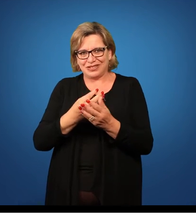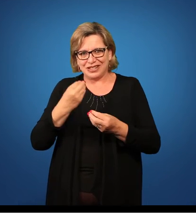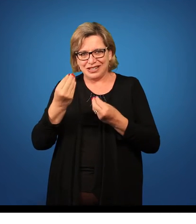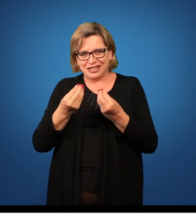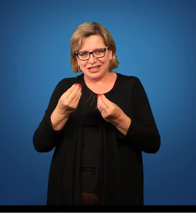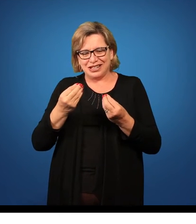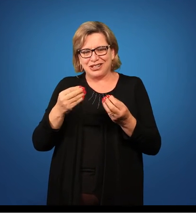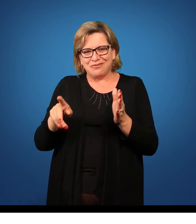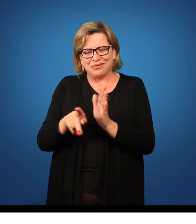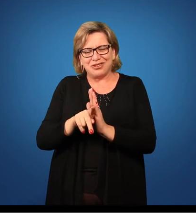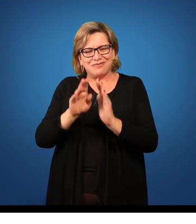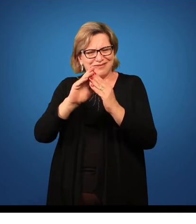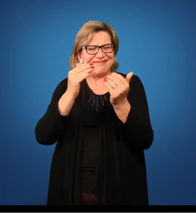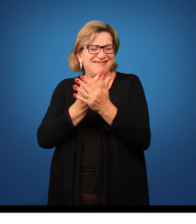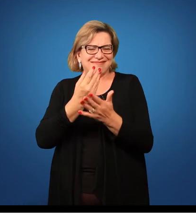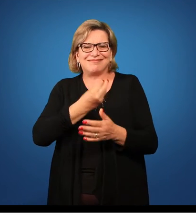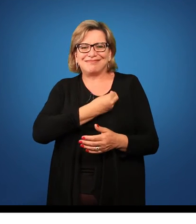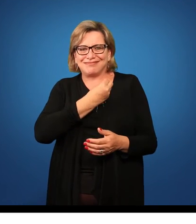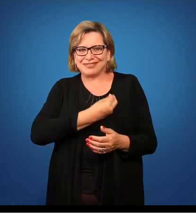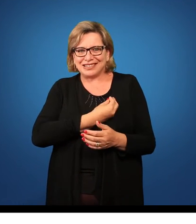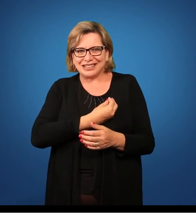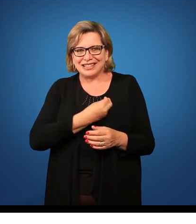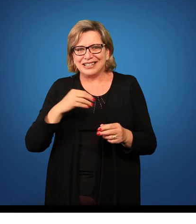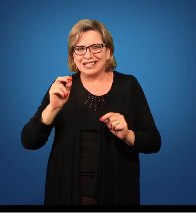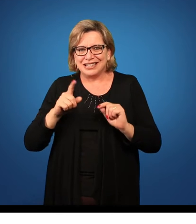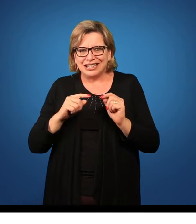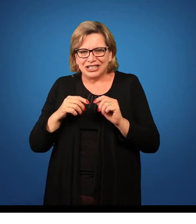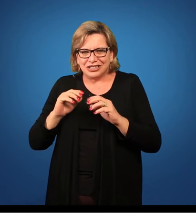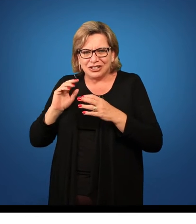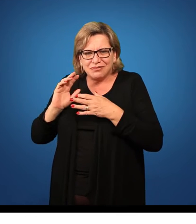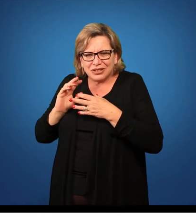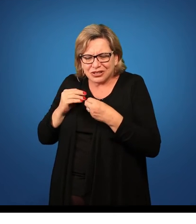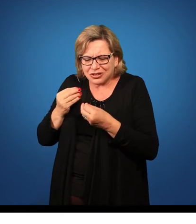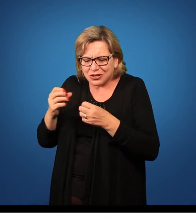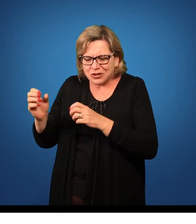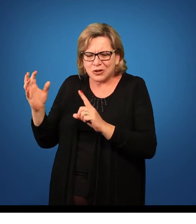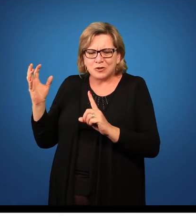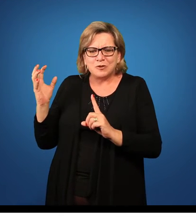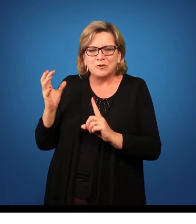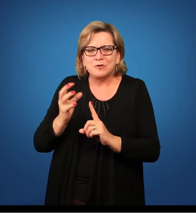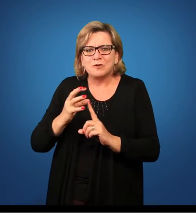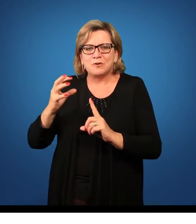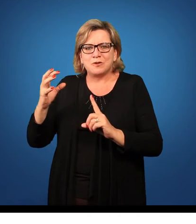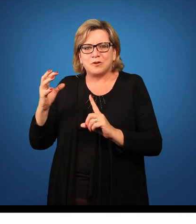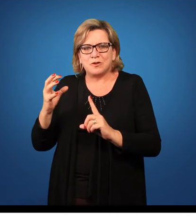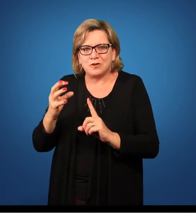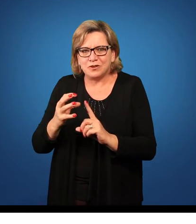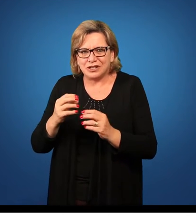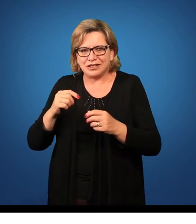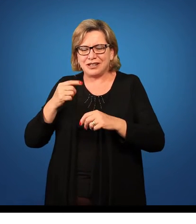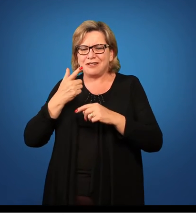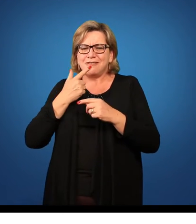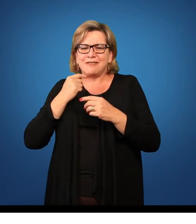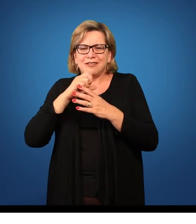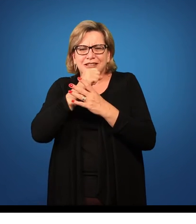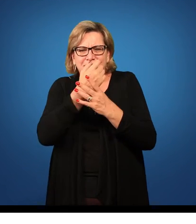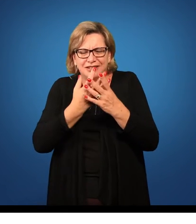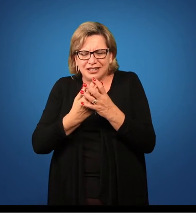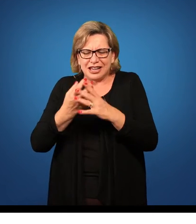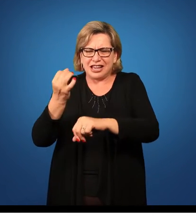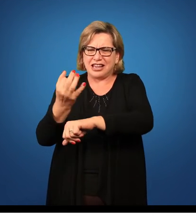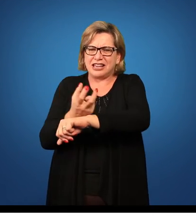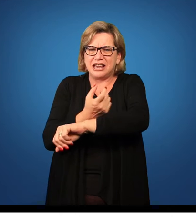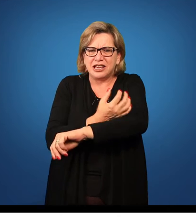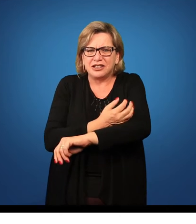escola da vida, onde desde a concepção recebemos influências de pulsações sanguíneas, de vibrações